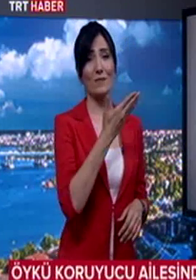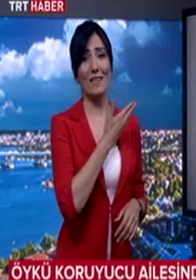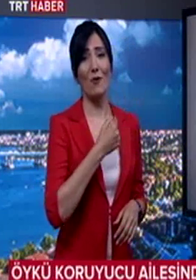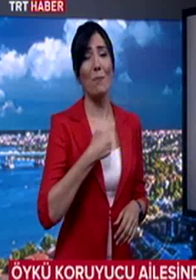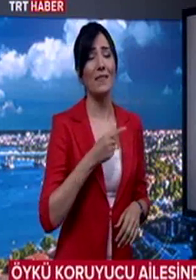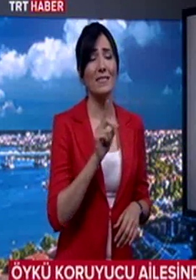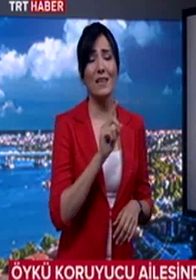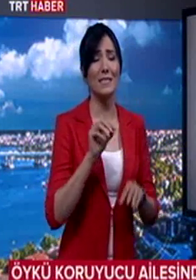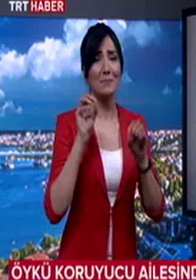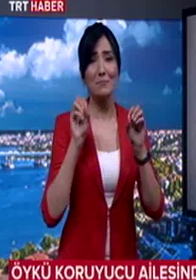sakın bırakma.